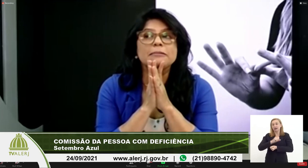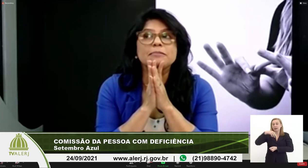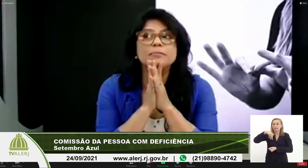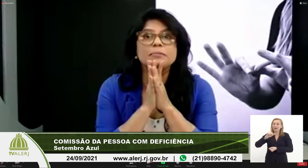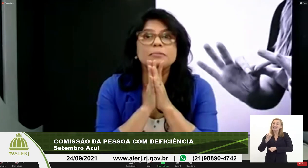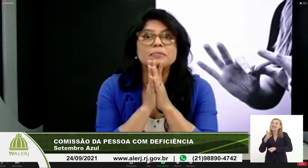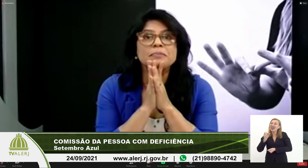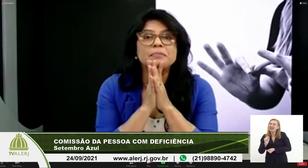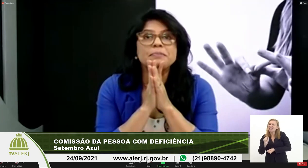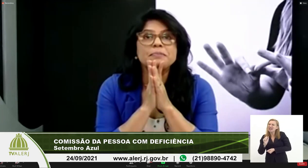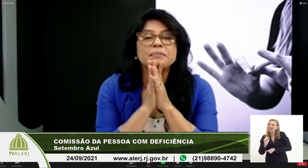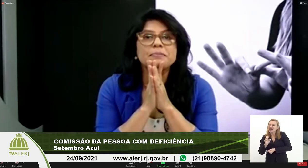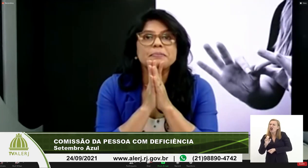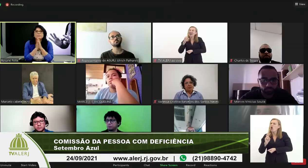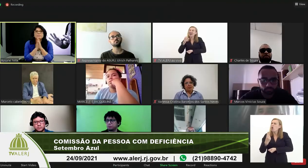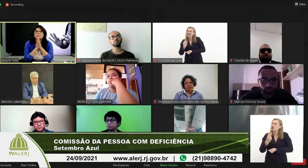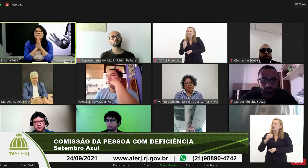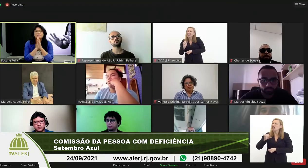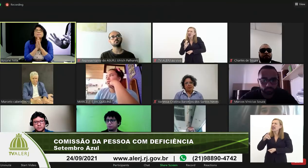Jaqueline